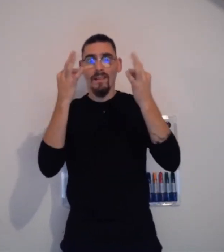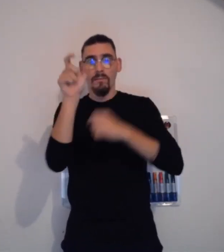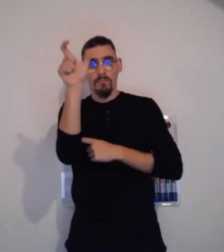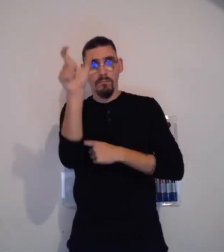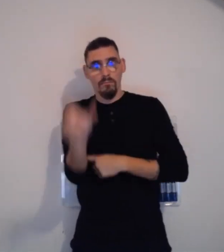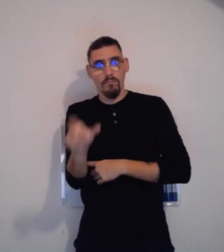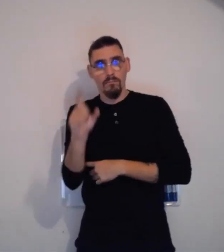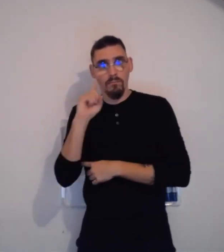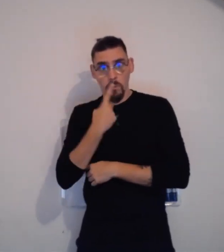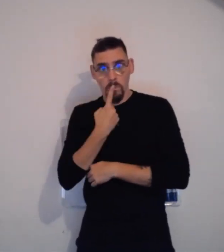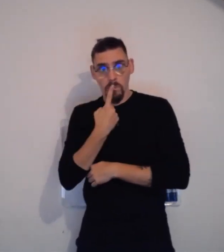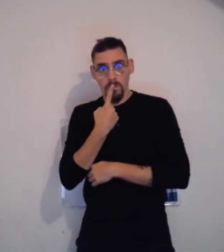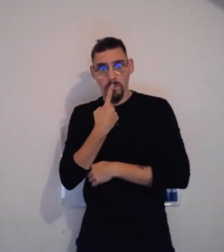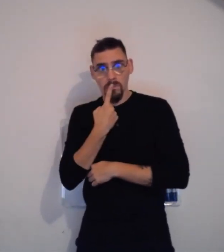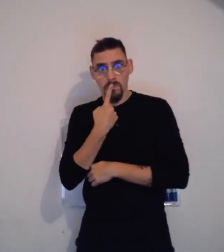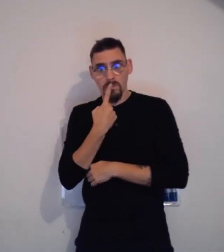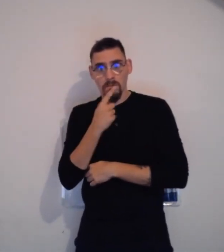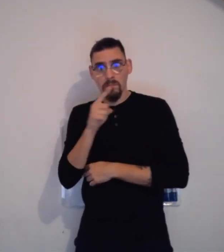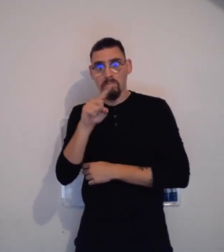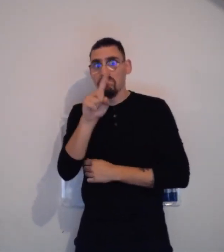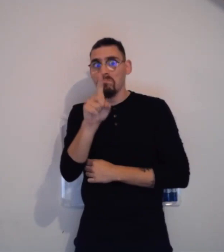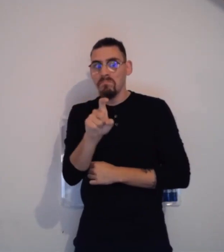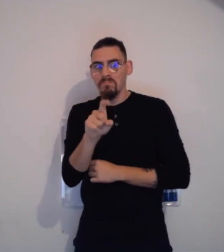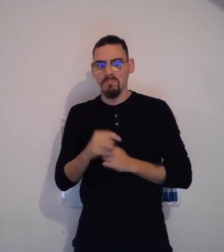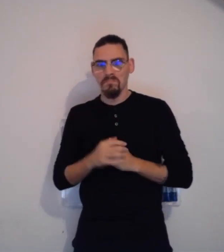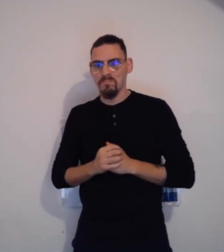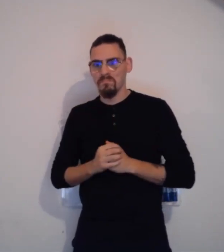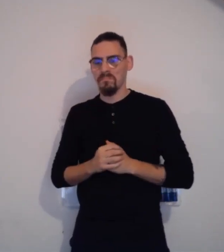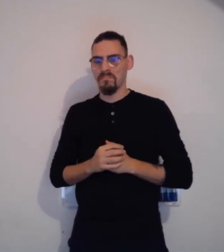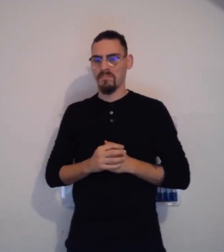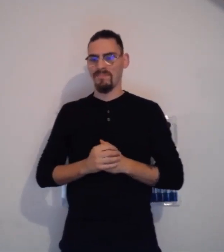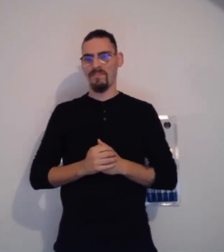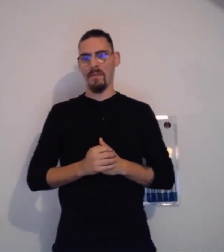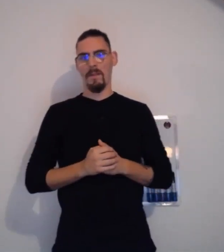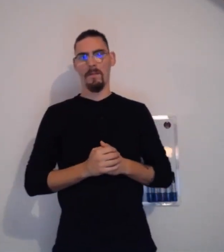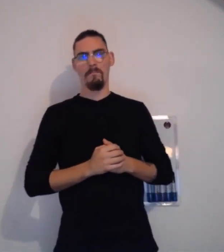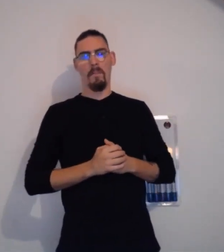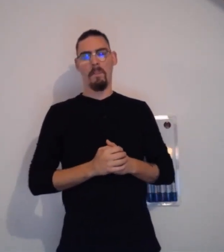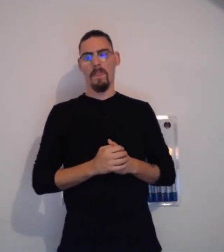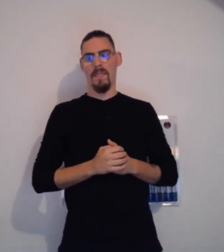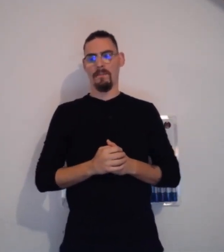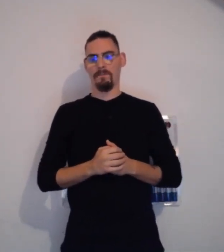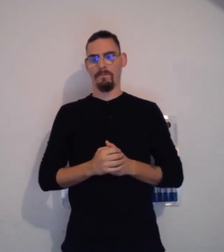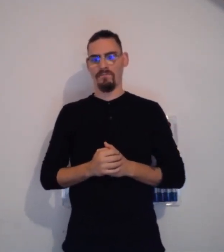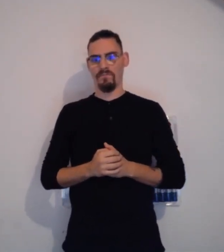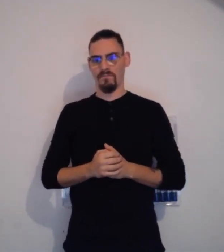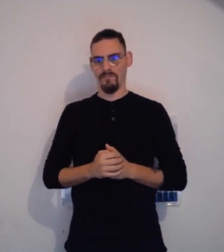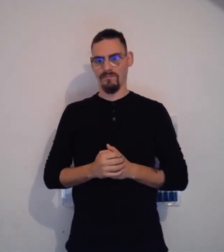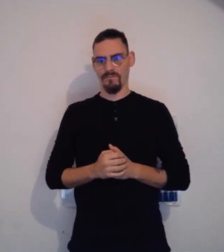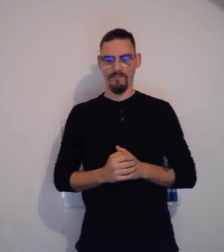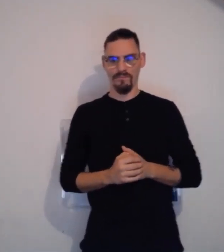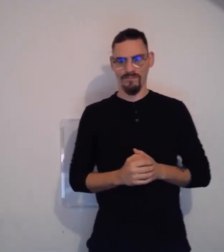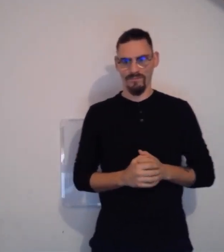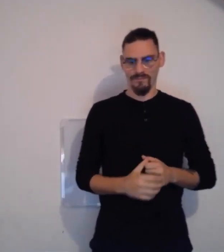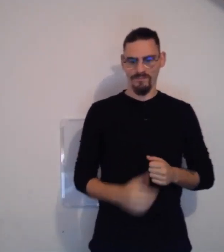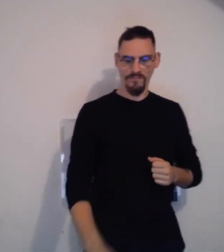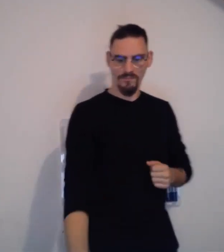coup, pour vous, est-ce qu'il est possible de trouver une personne sourde dans cette foule ? Voilà, je vous laisse cette question.